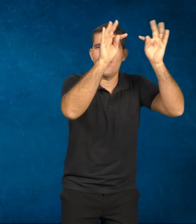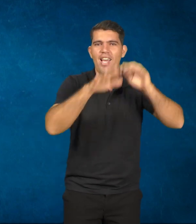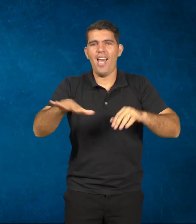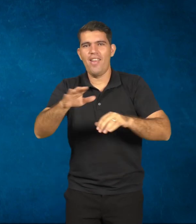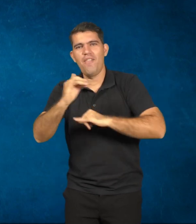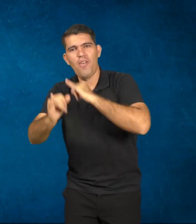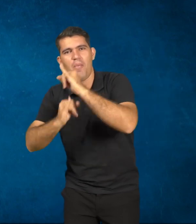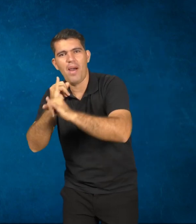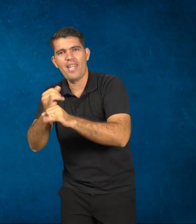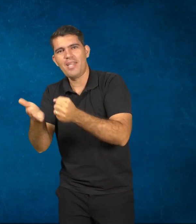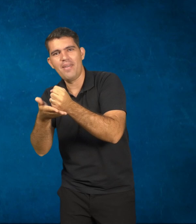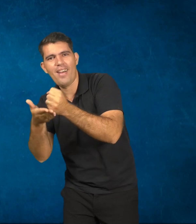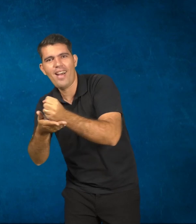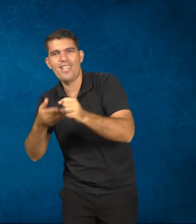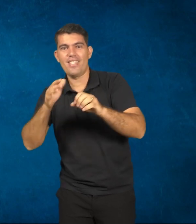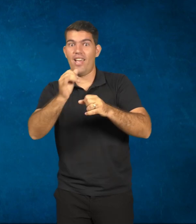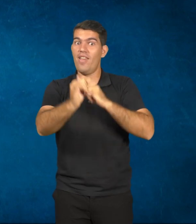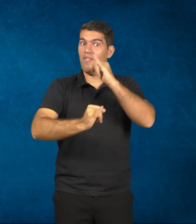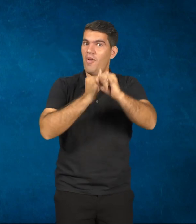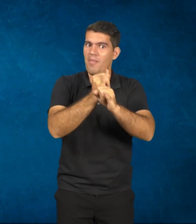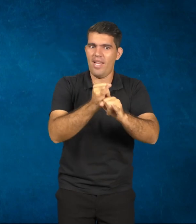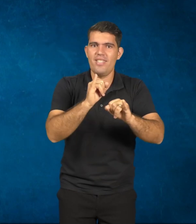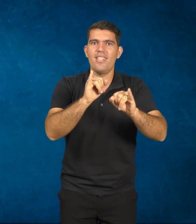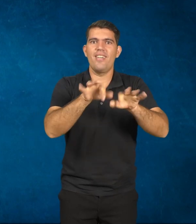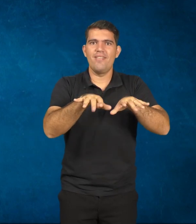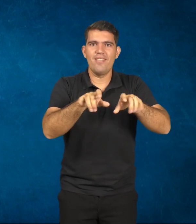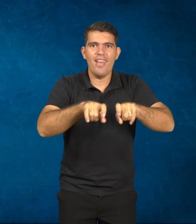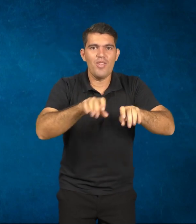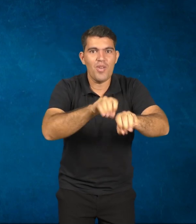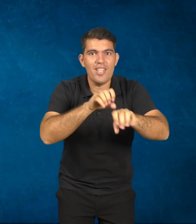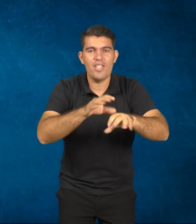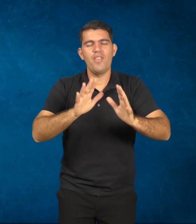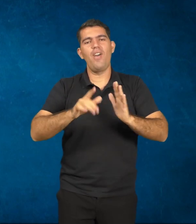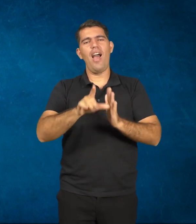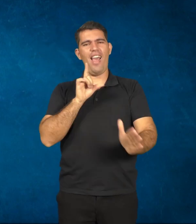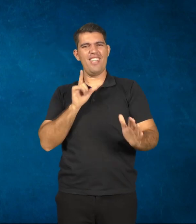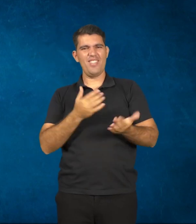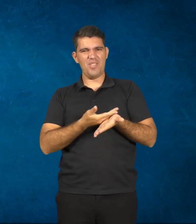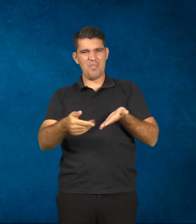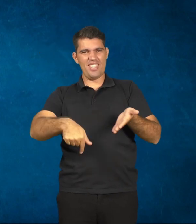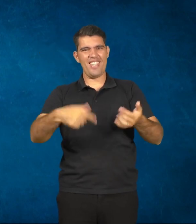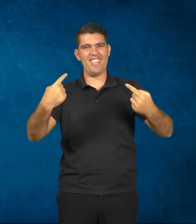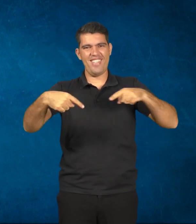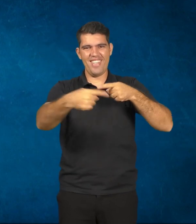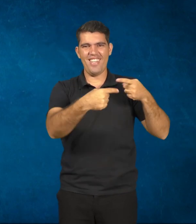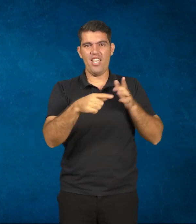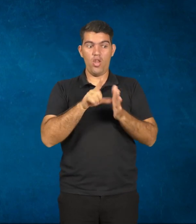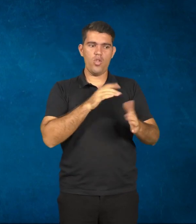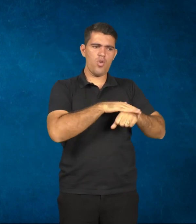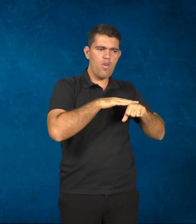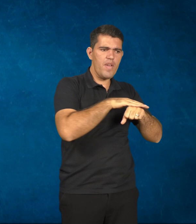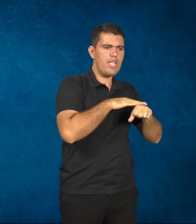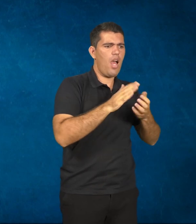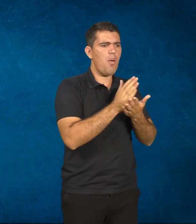básica, educativa. E aí nós comentávamos, conversávamos aqui antes do programa, alguns desses professores, em algumas dessas